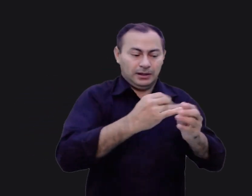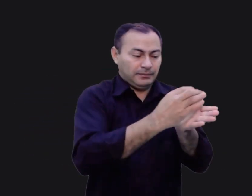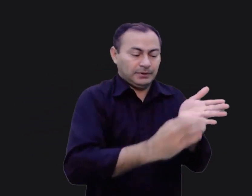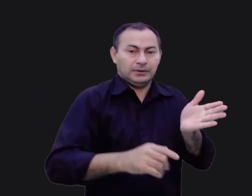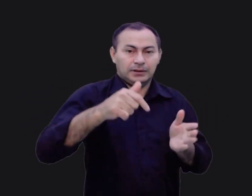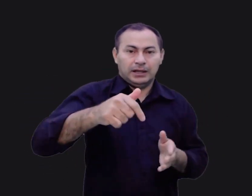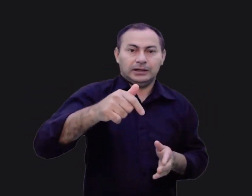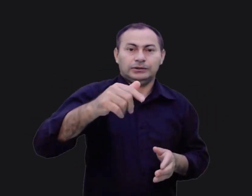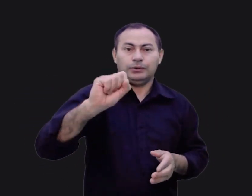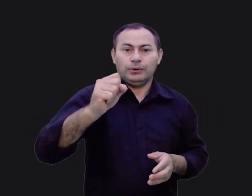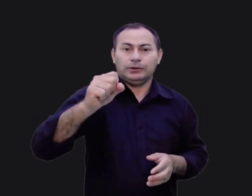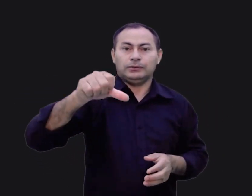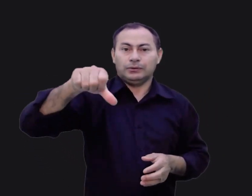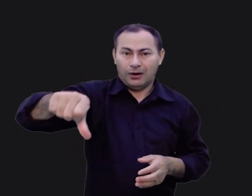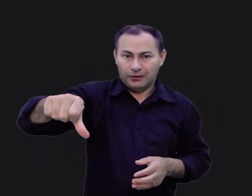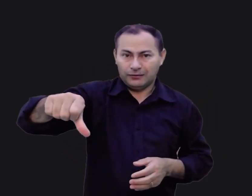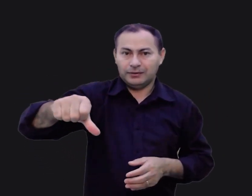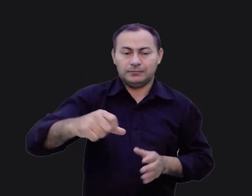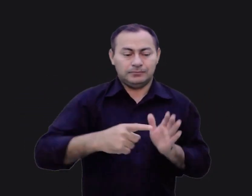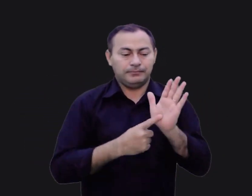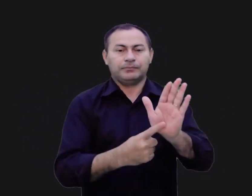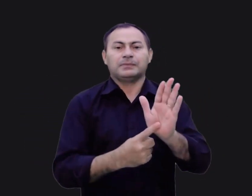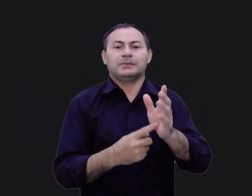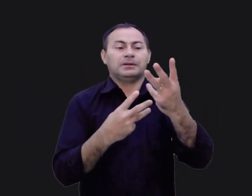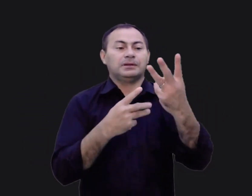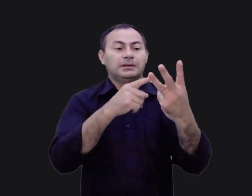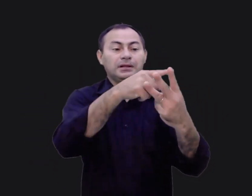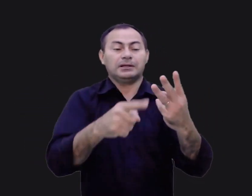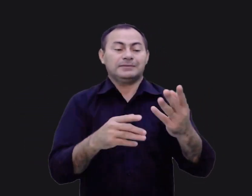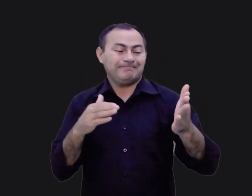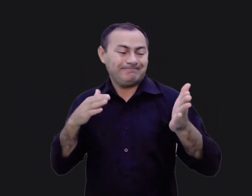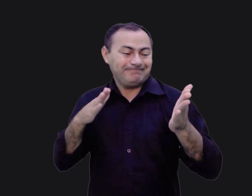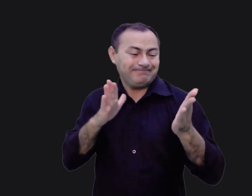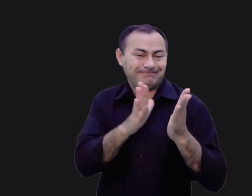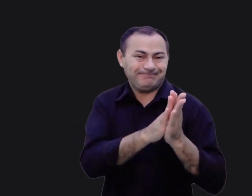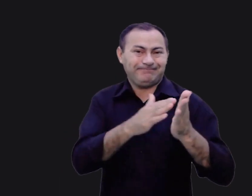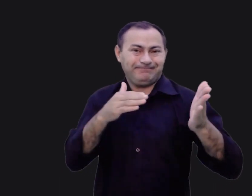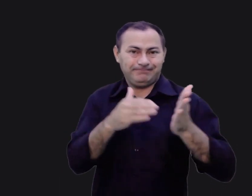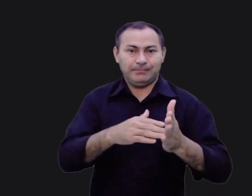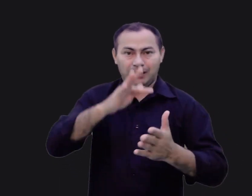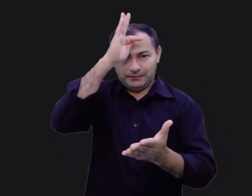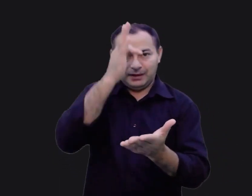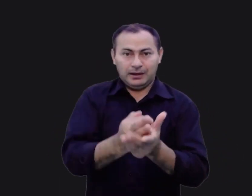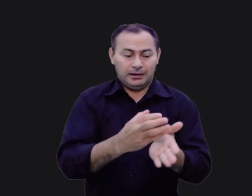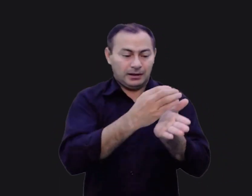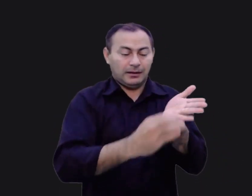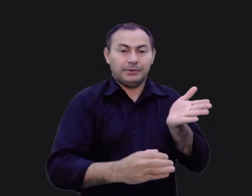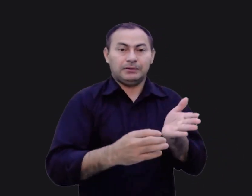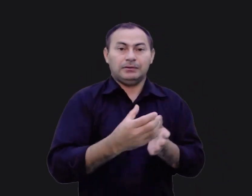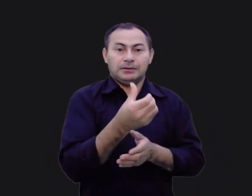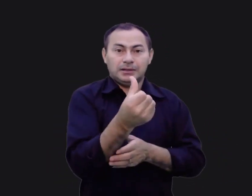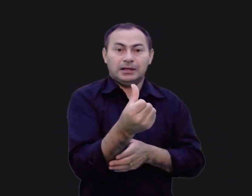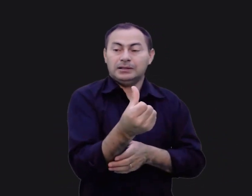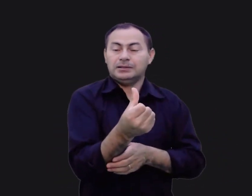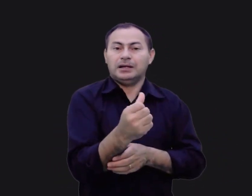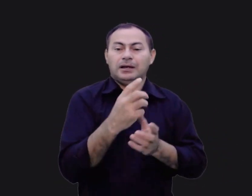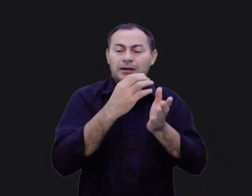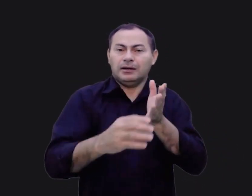6, 7, 8, 9, você tem a figura de três obstáculos para a fé. No capítulo 6, obstáculo é o mundo. Nos